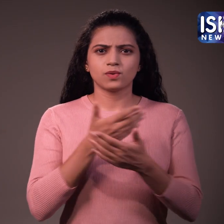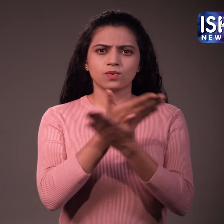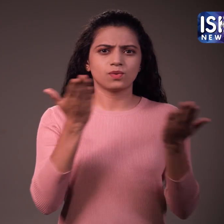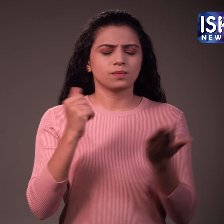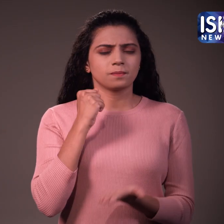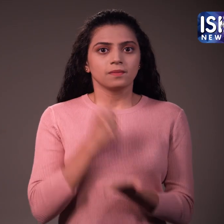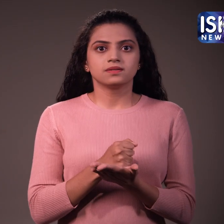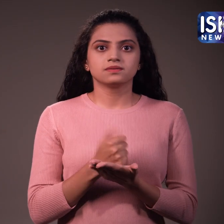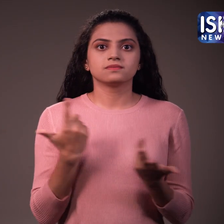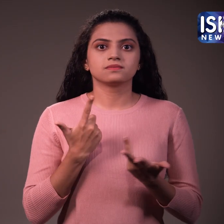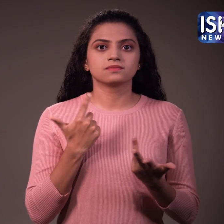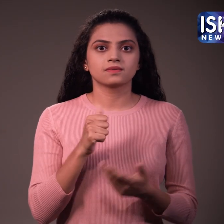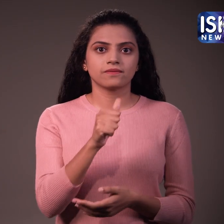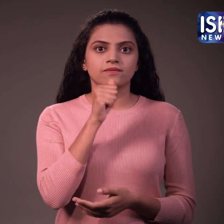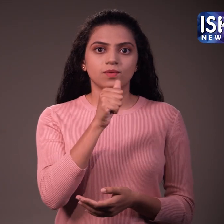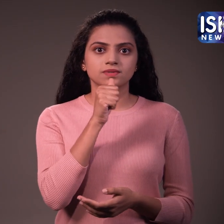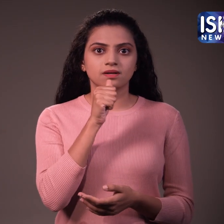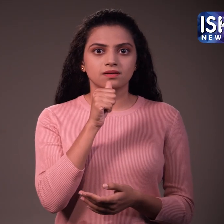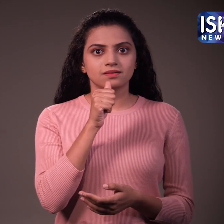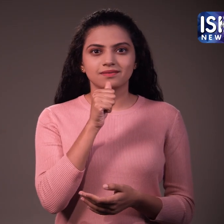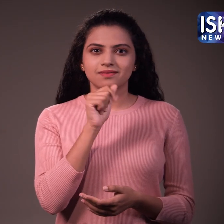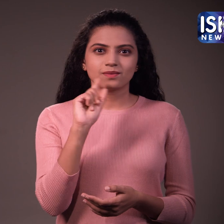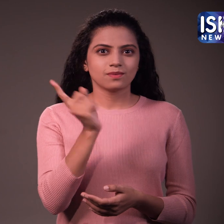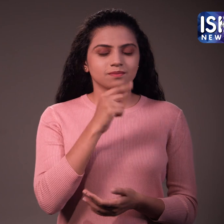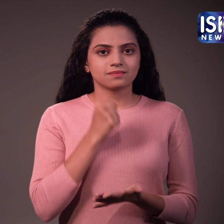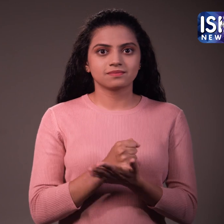सभी कहते हैं कि हमें रोज पानी पीना चाहिए